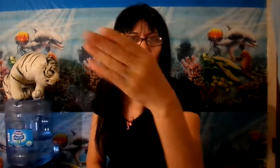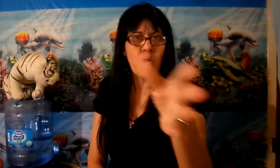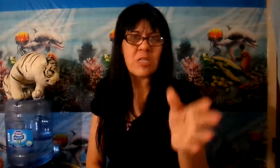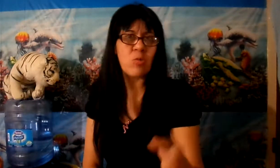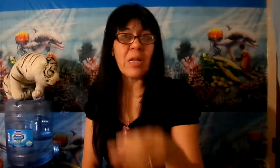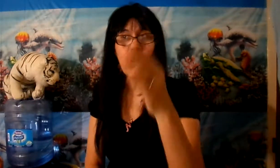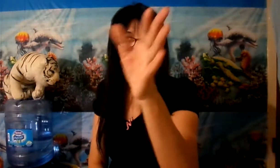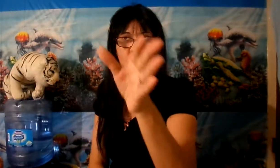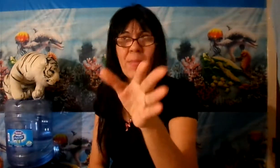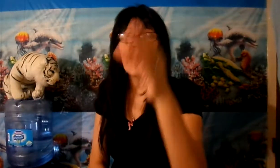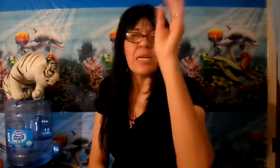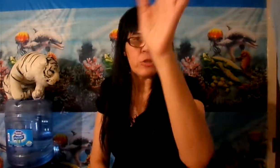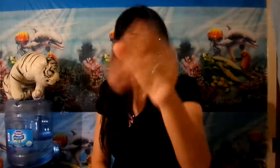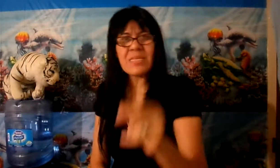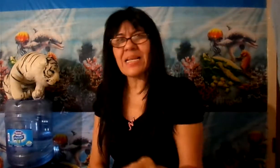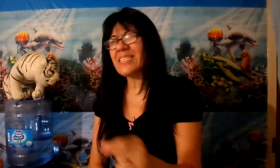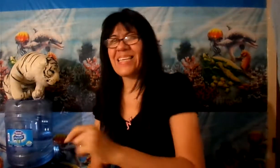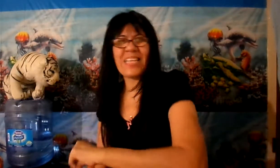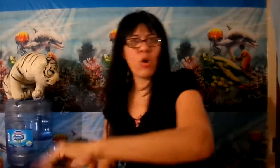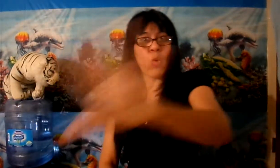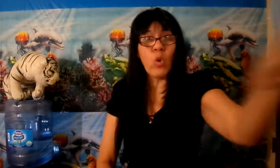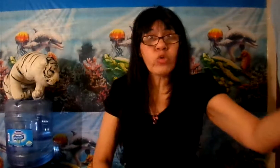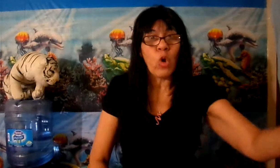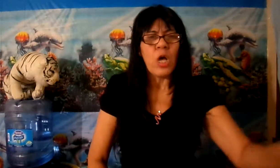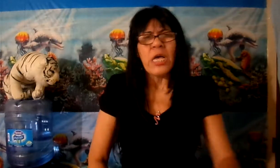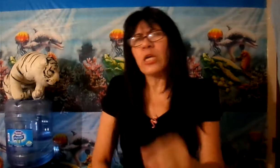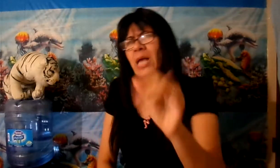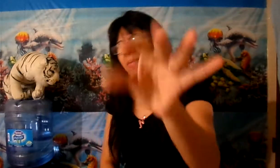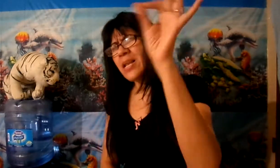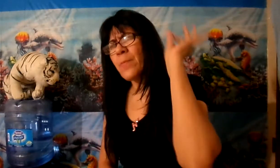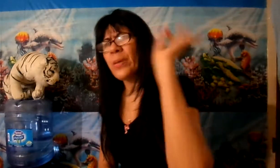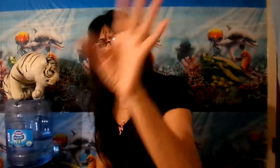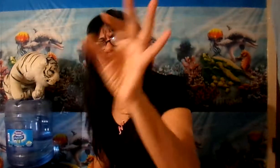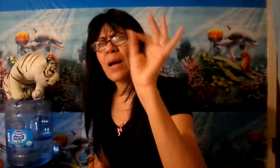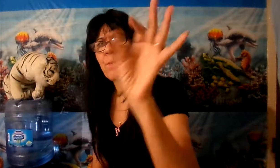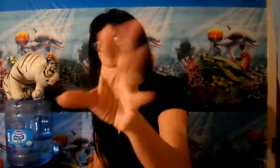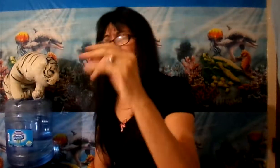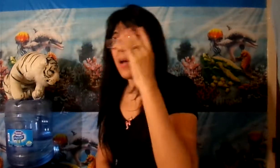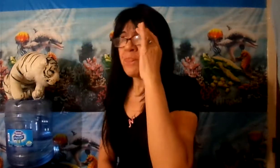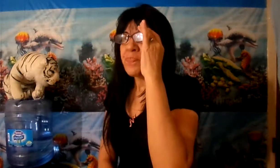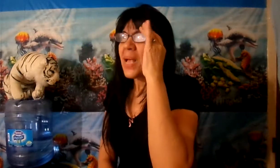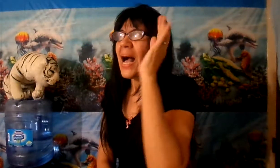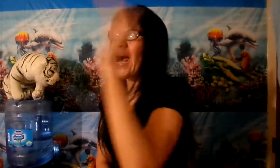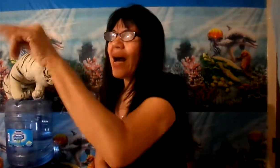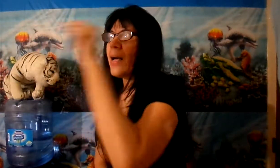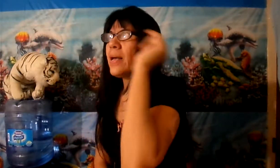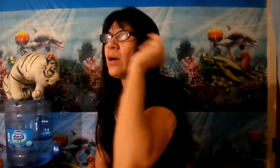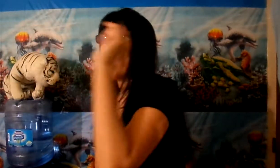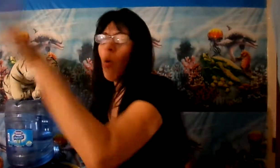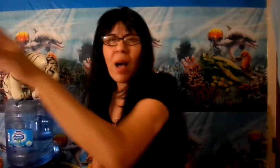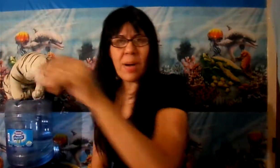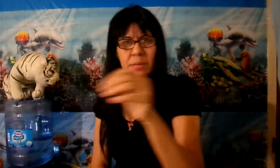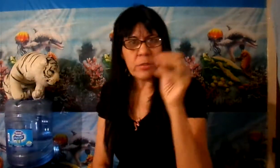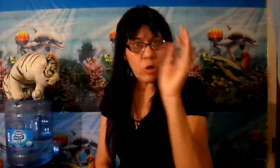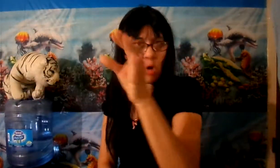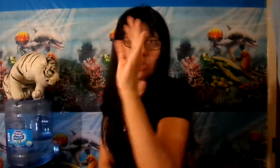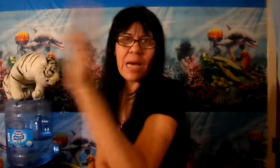homosexuales cuando Obama dio esa ley se dieron gusto. Y nadie le impidió la campaña a Obama. Nadie